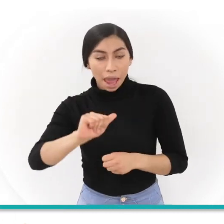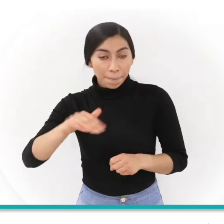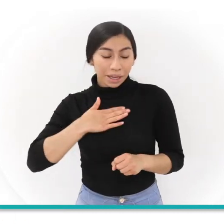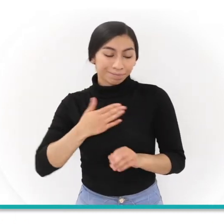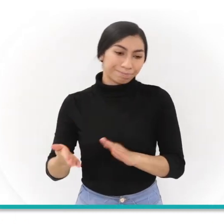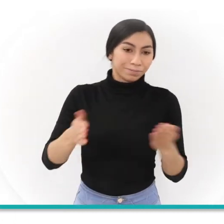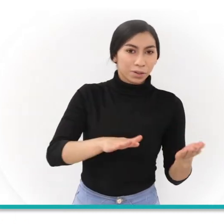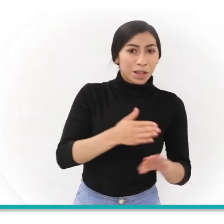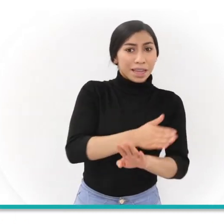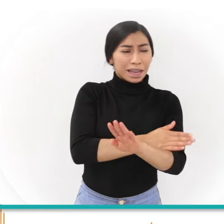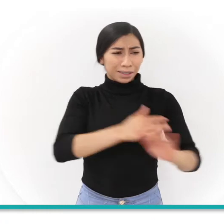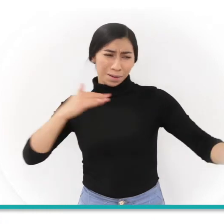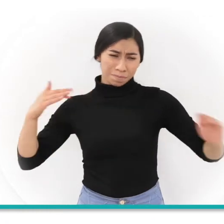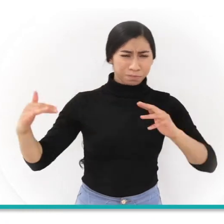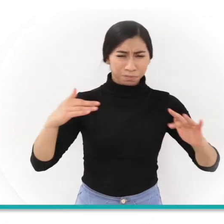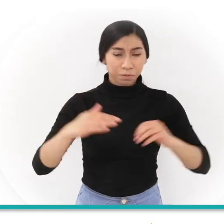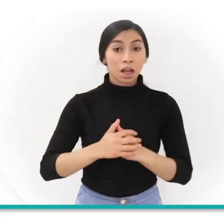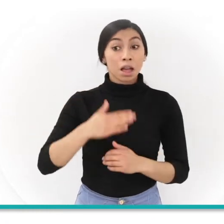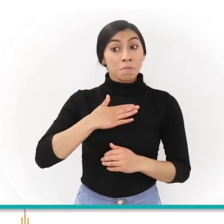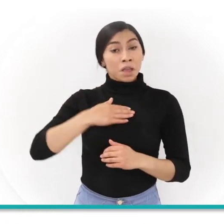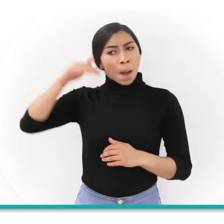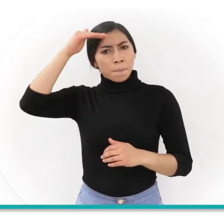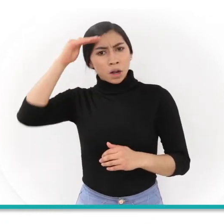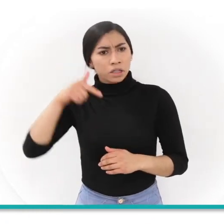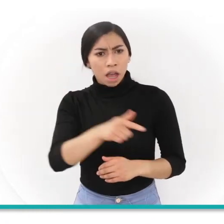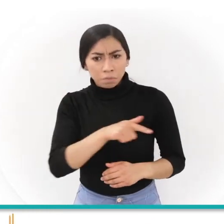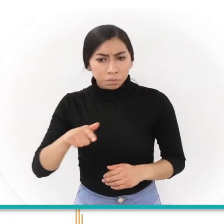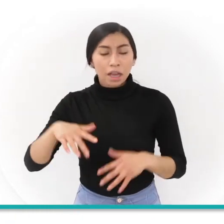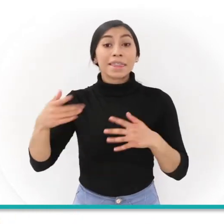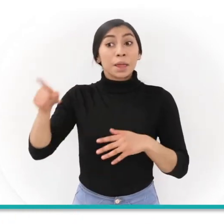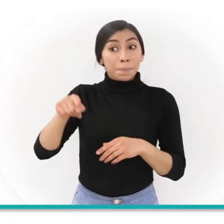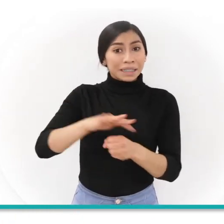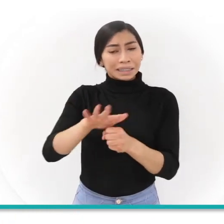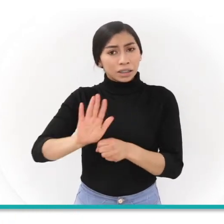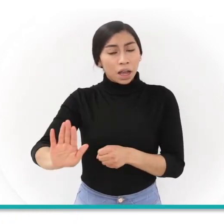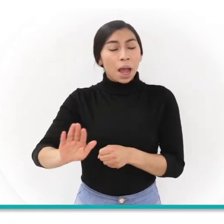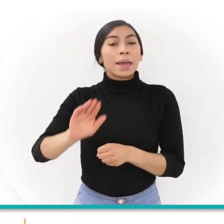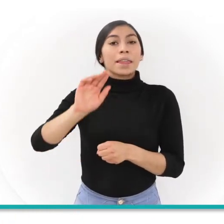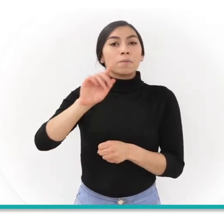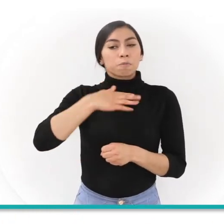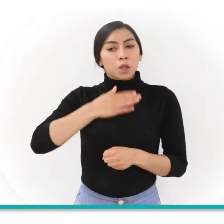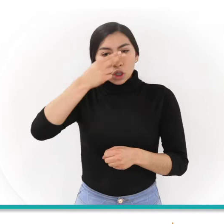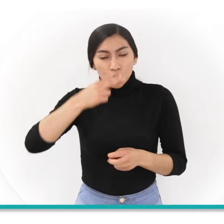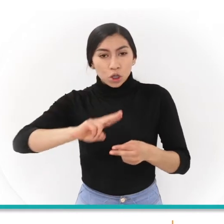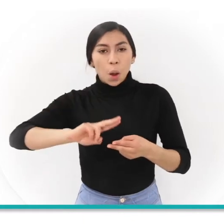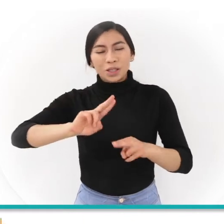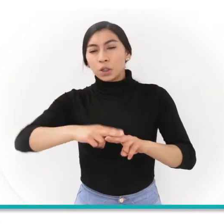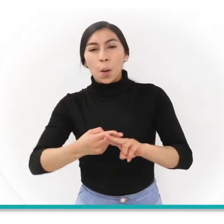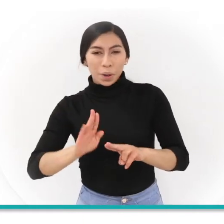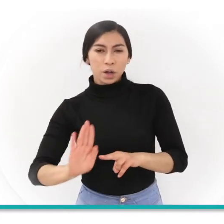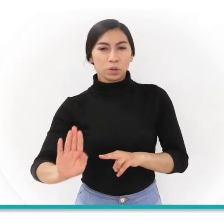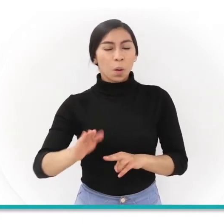magdalena era gente de la policía cuando en esa toma también mataron a un sobrino de 16 años y le dieron seis